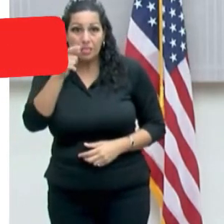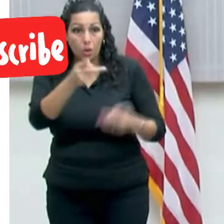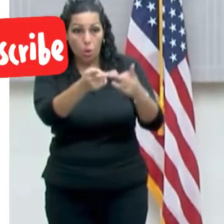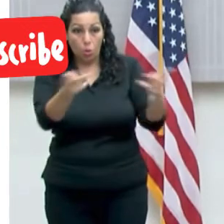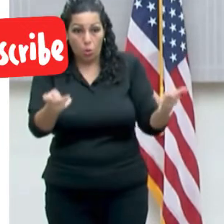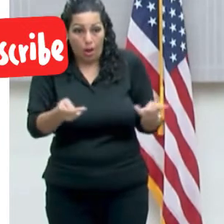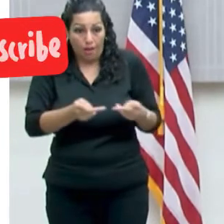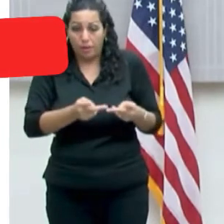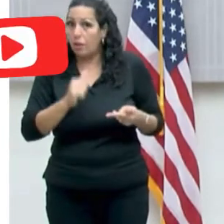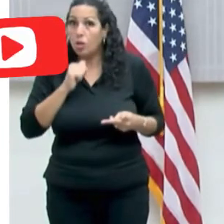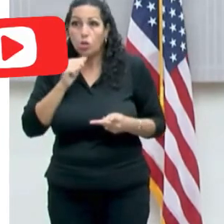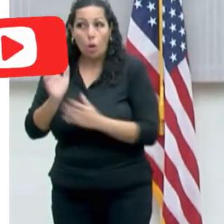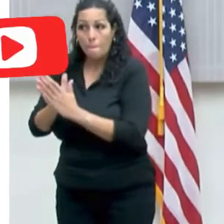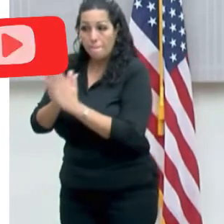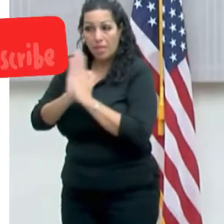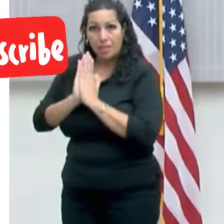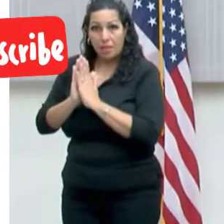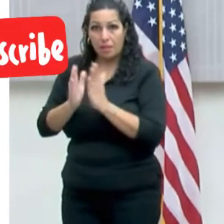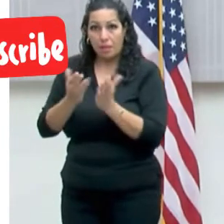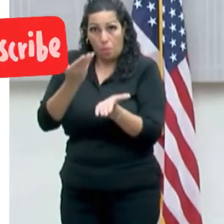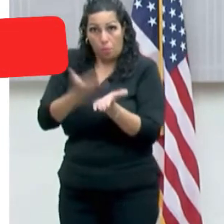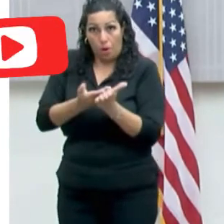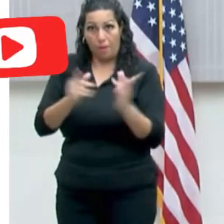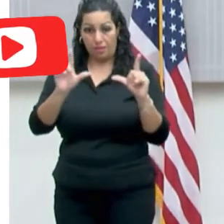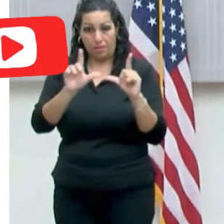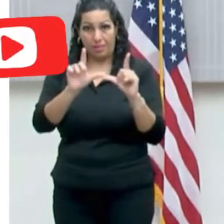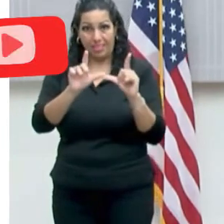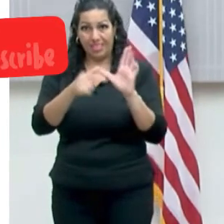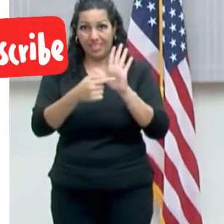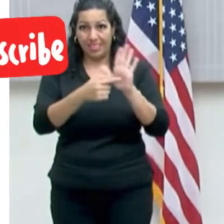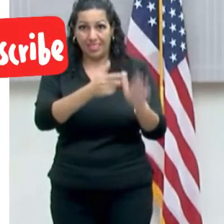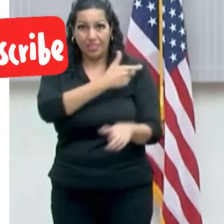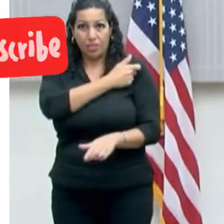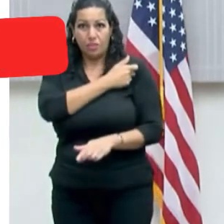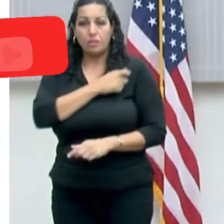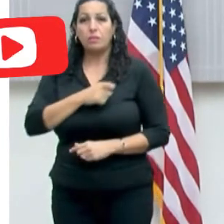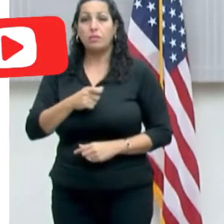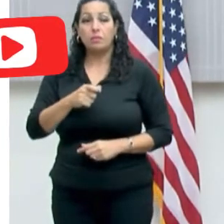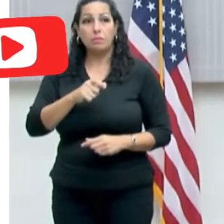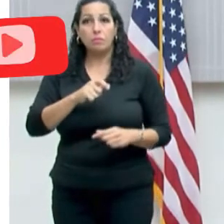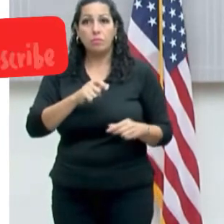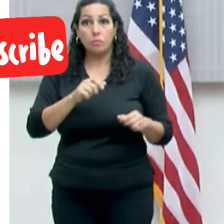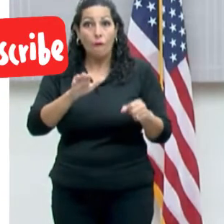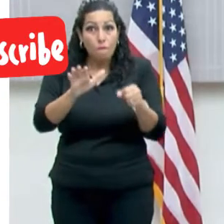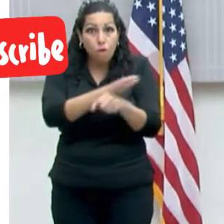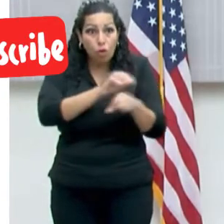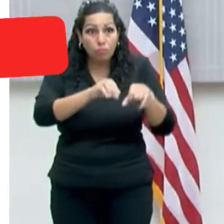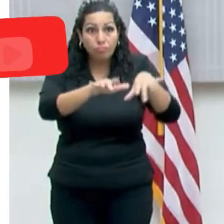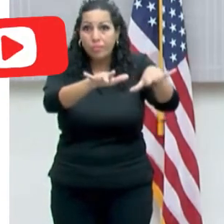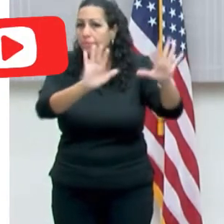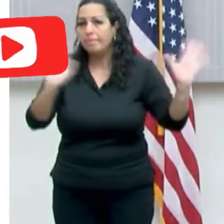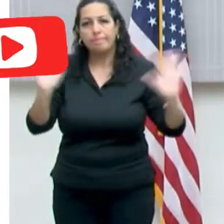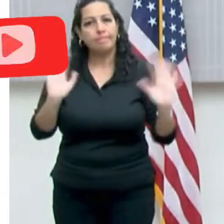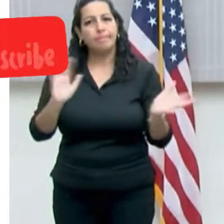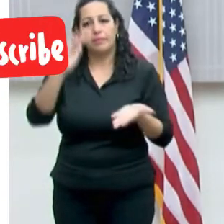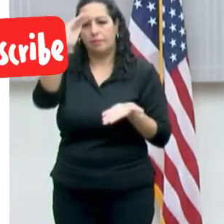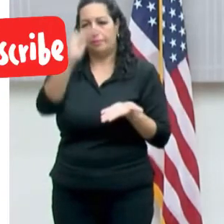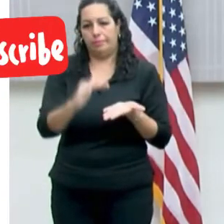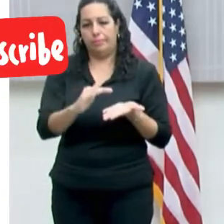vacunación o prueba negativa tienen que reducir su capacidad de aforo al 50%.